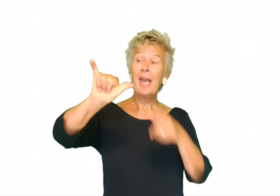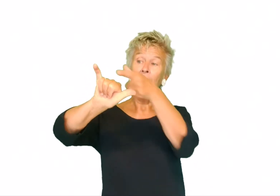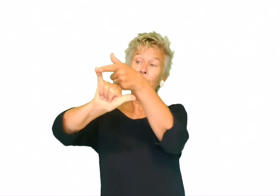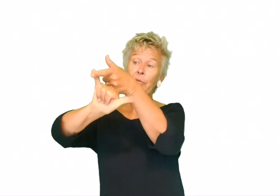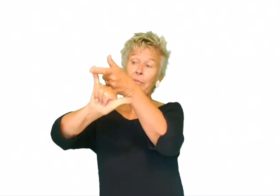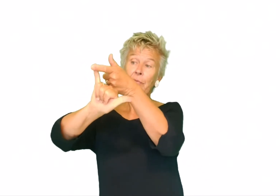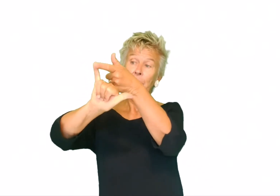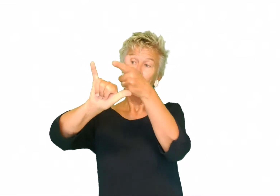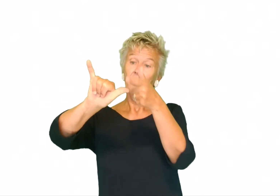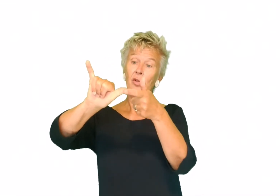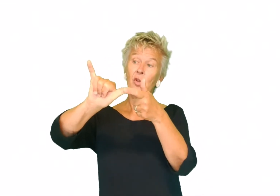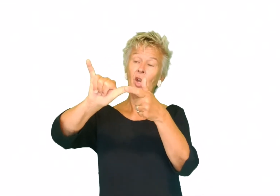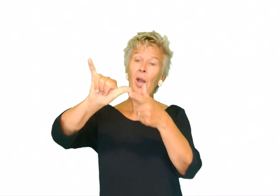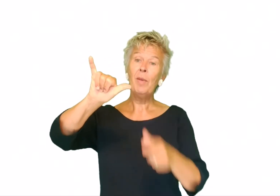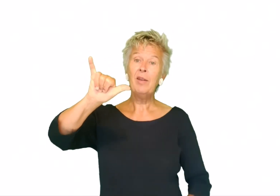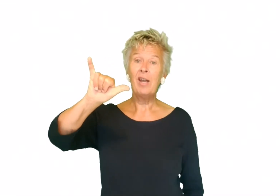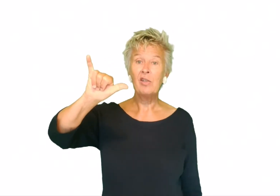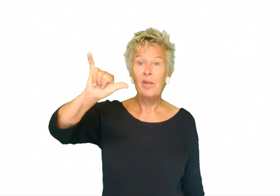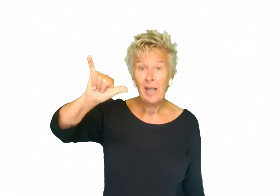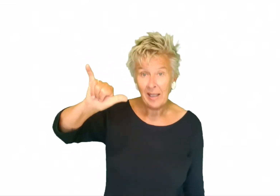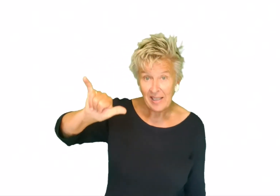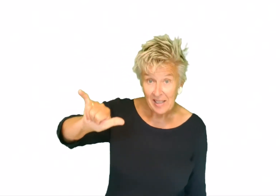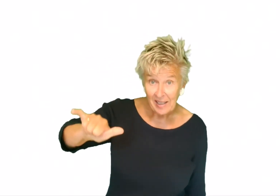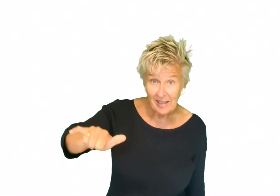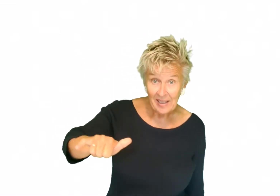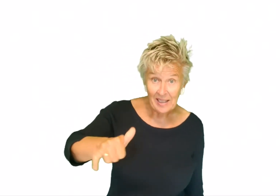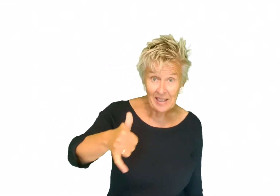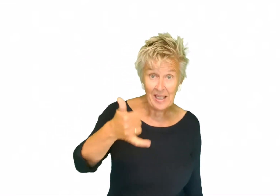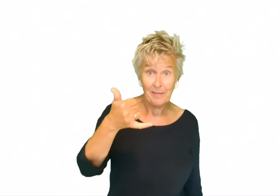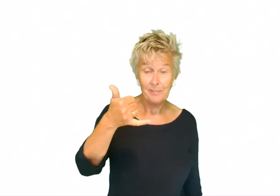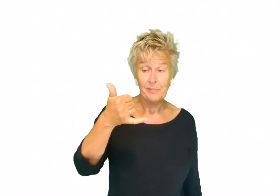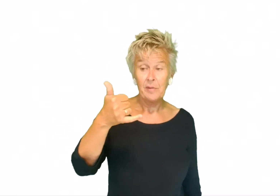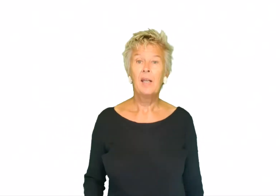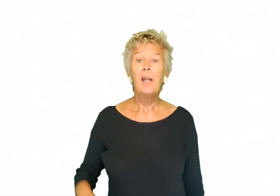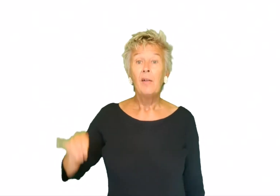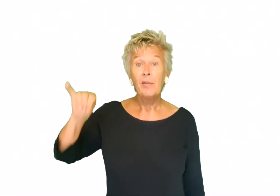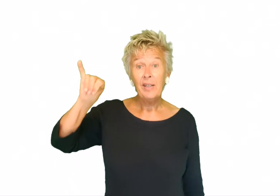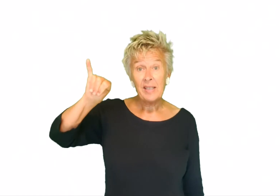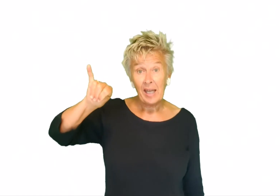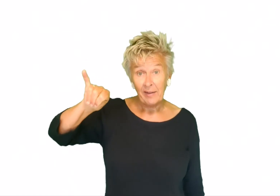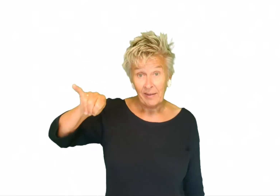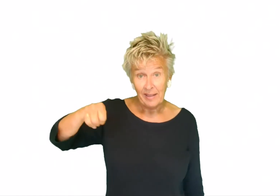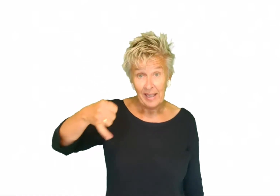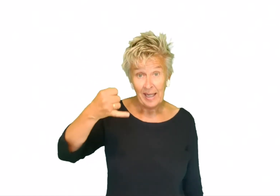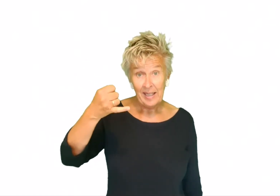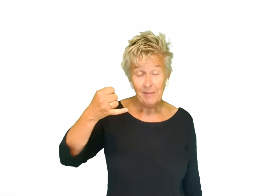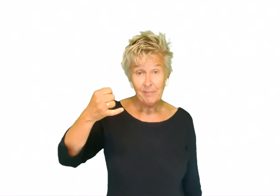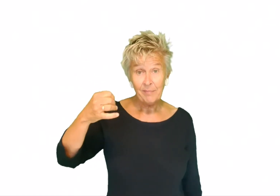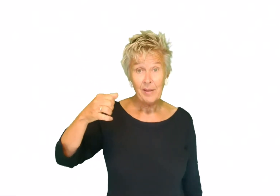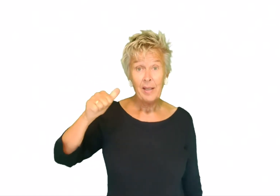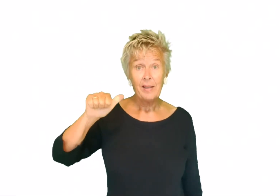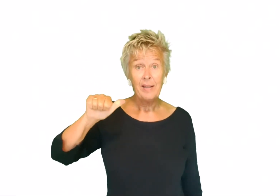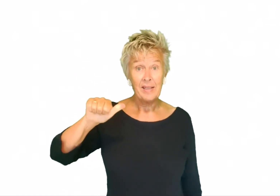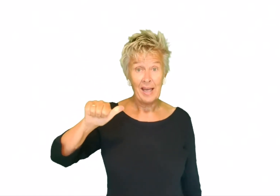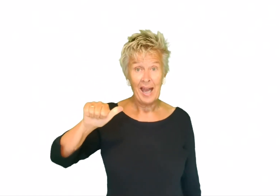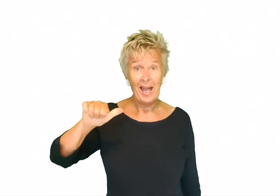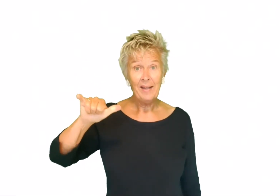ei-hand. Dus de duim en de wijsvinger. het is ja. Want dit is eigenlijk de j. Dit is de a.